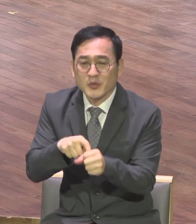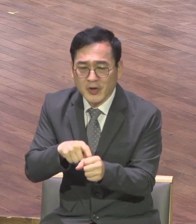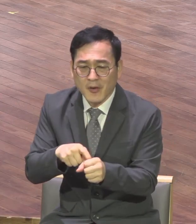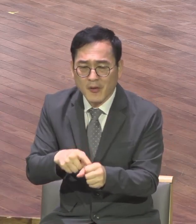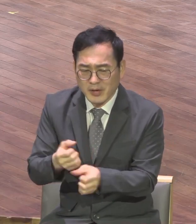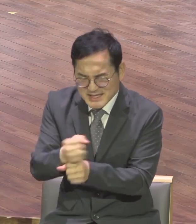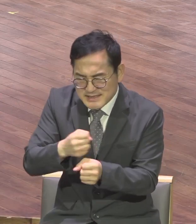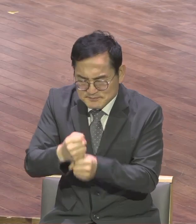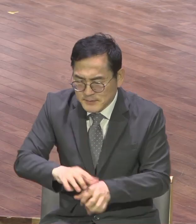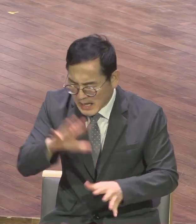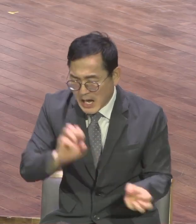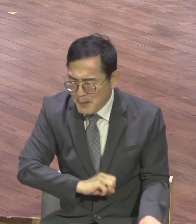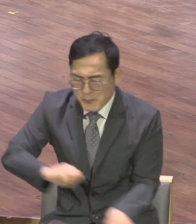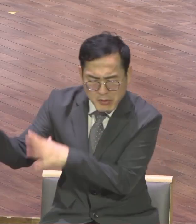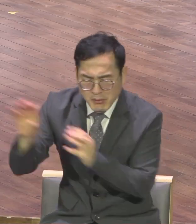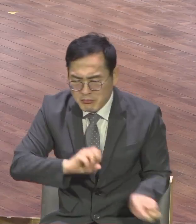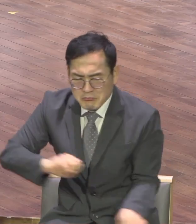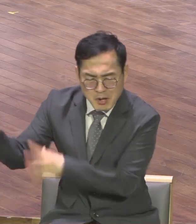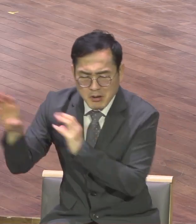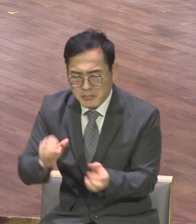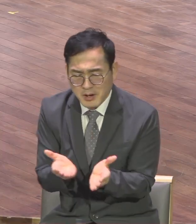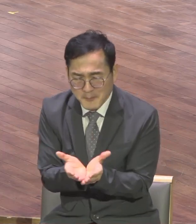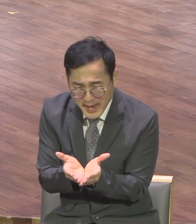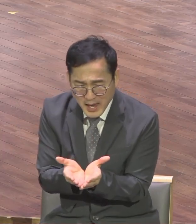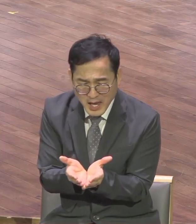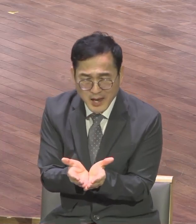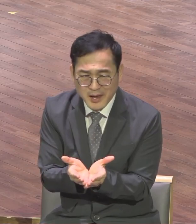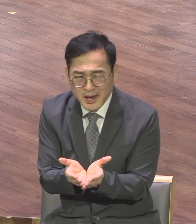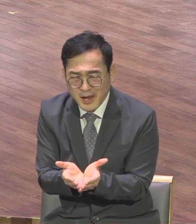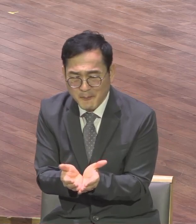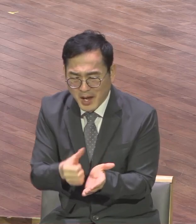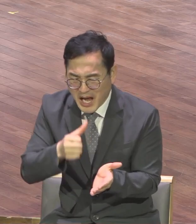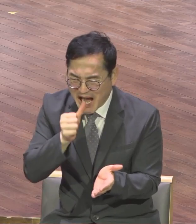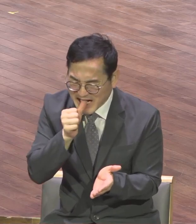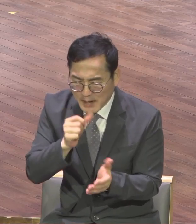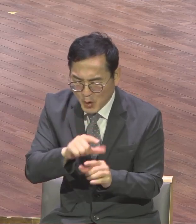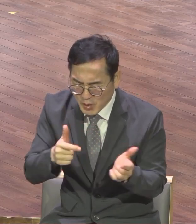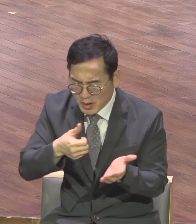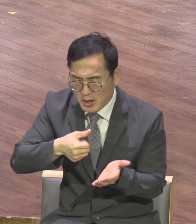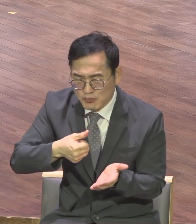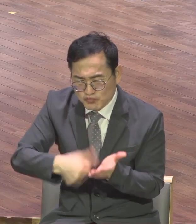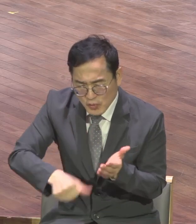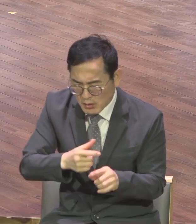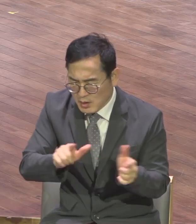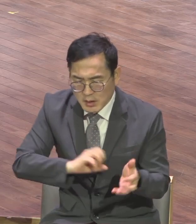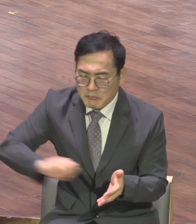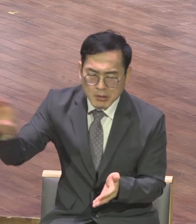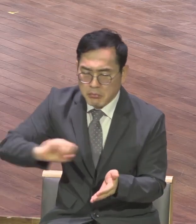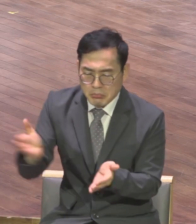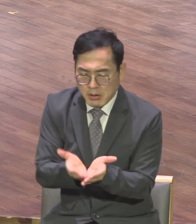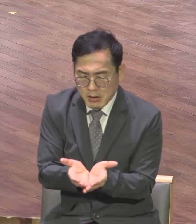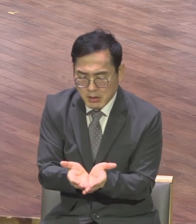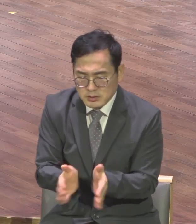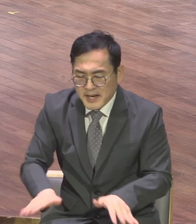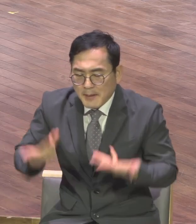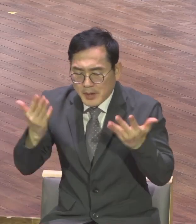던지고 심지어 배의 기구까지 다 던져버렸어요 위험을 넘어서 예를 썼습니다